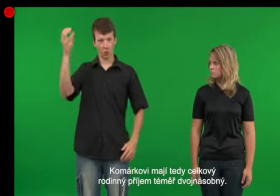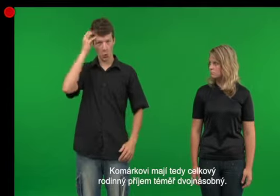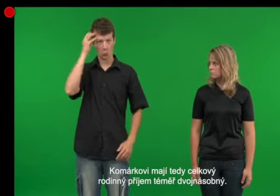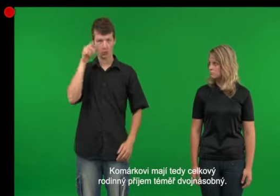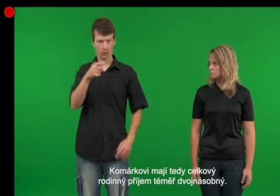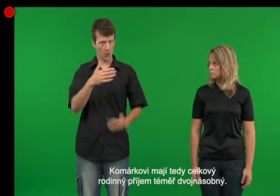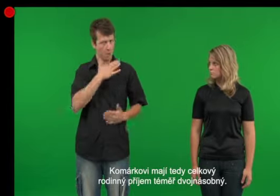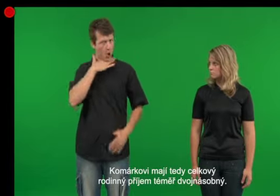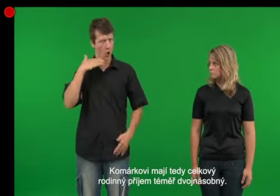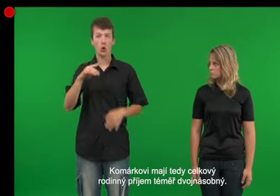ještvojnásobný.